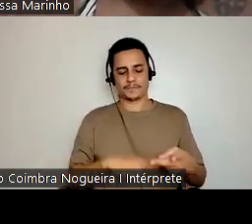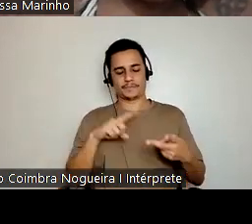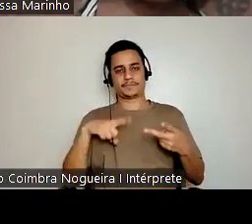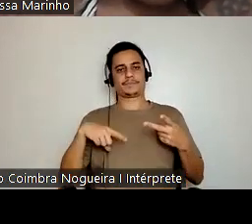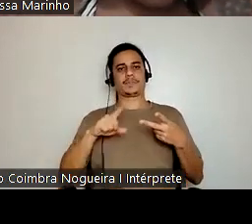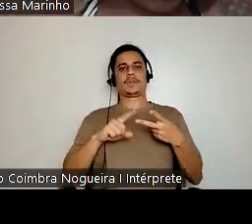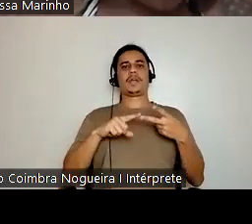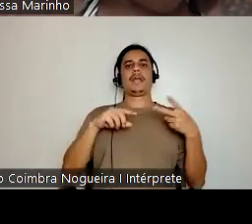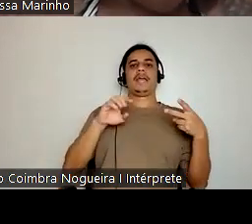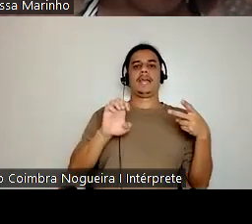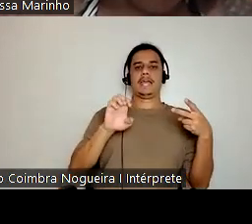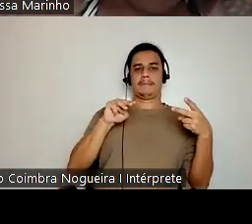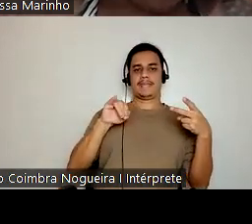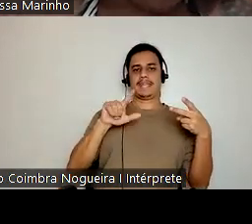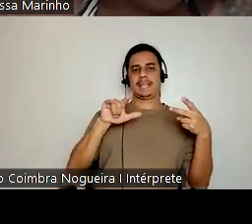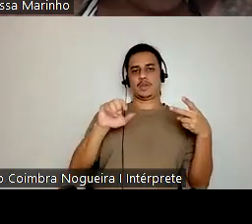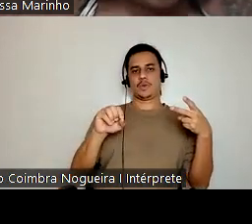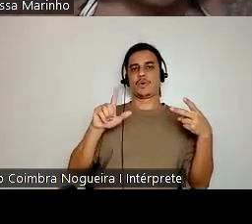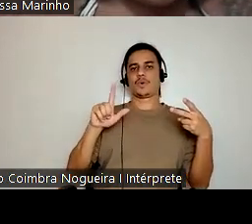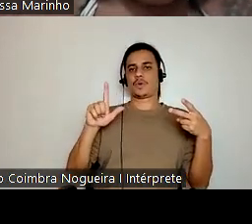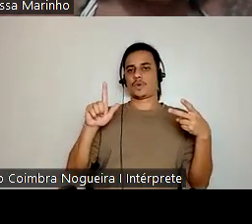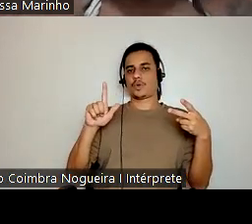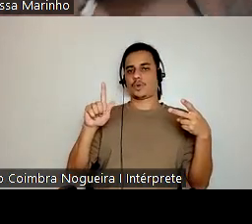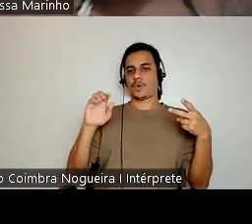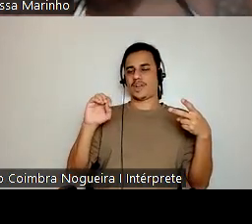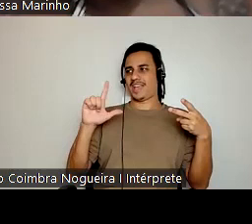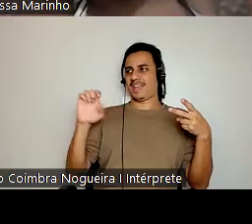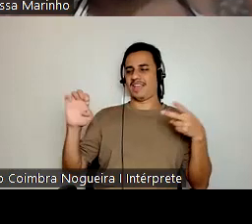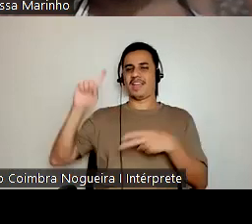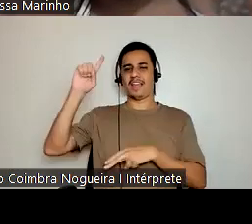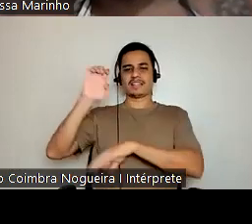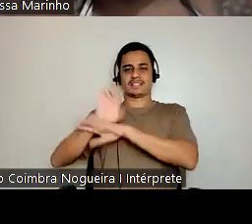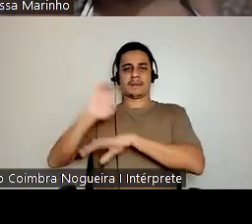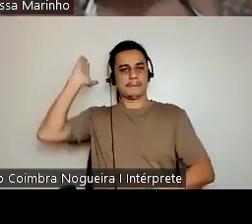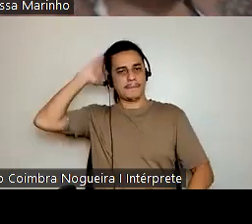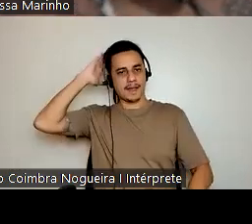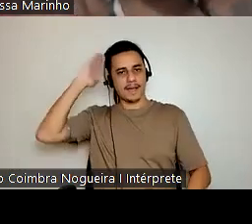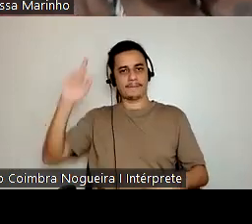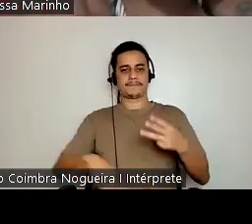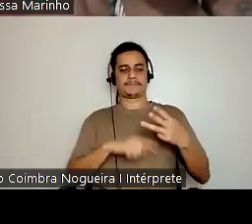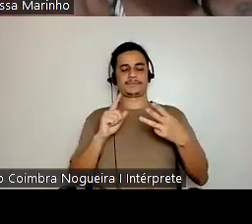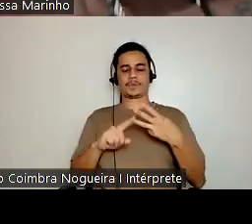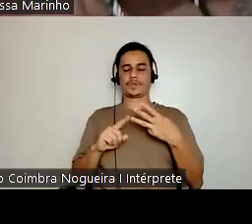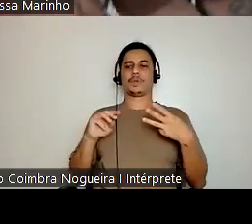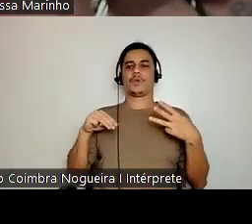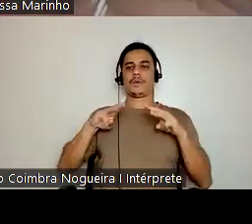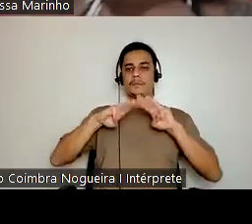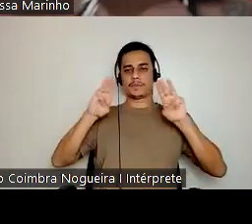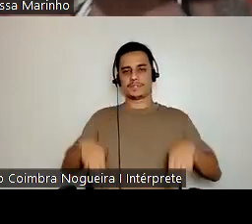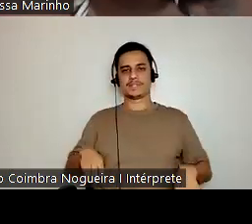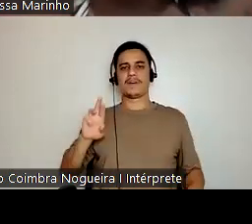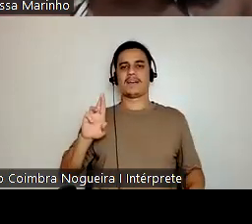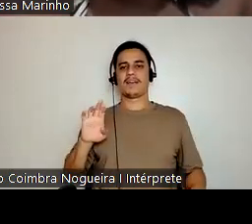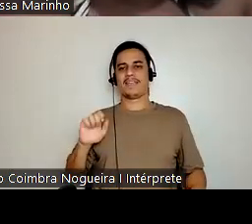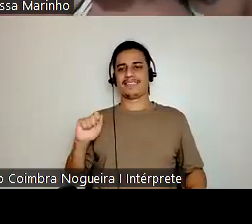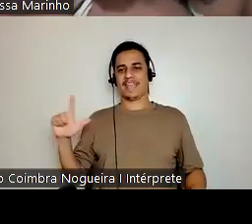Goeldi, que fica no Pará. E o outro é o Museu Real. Ou seja, essas três grandes